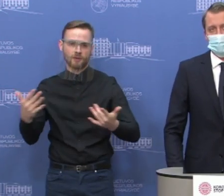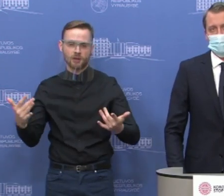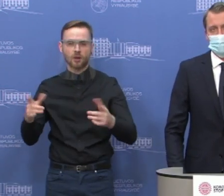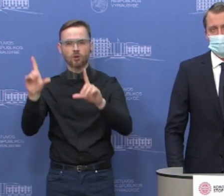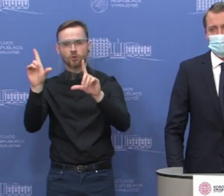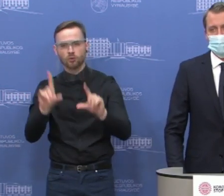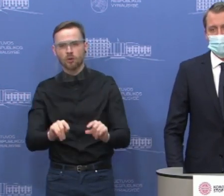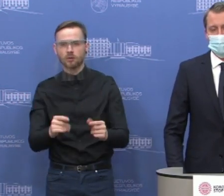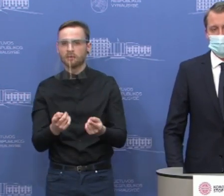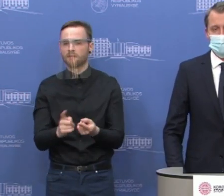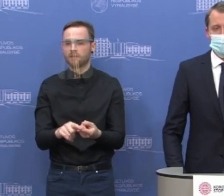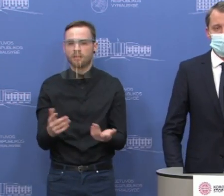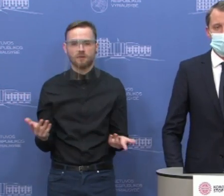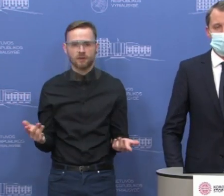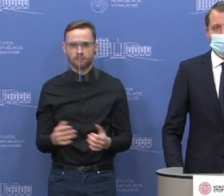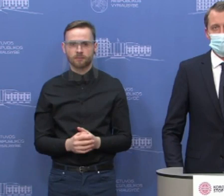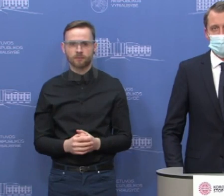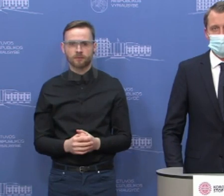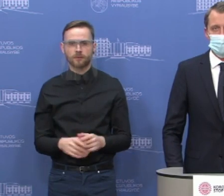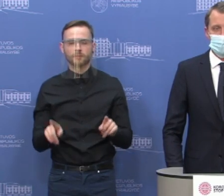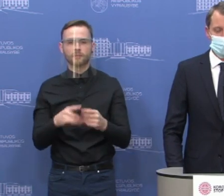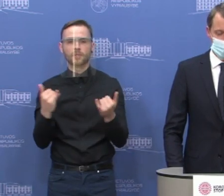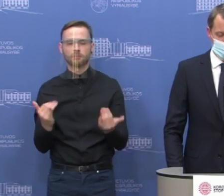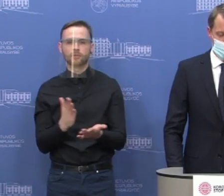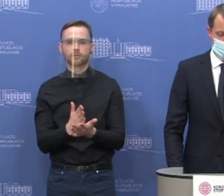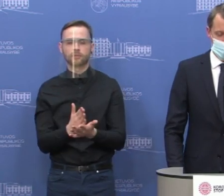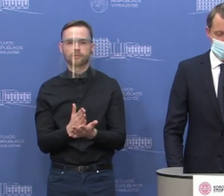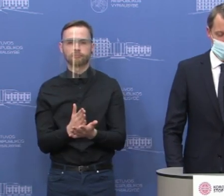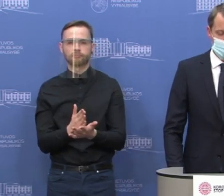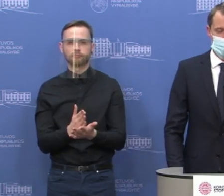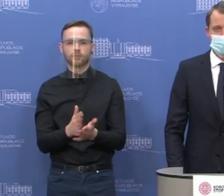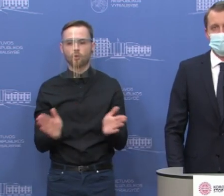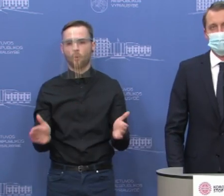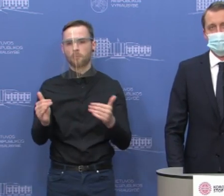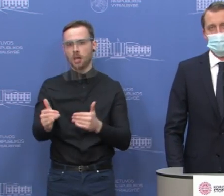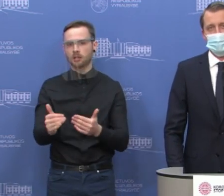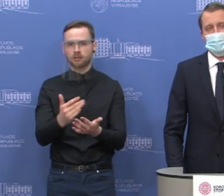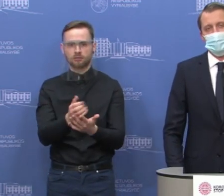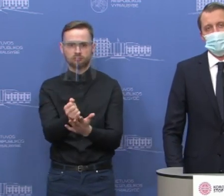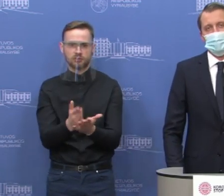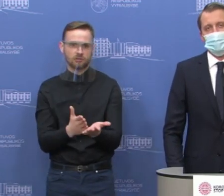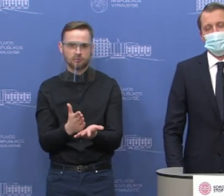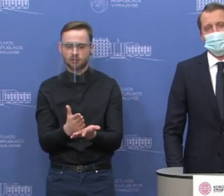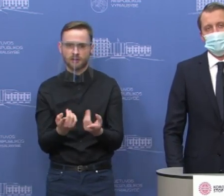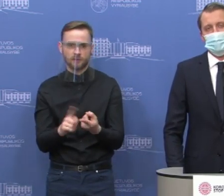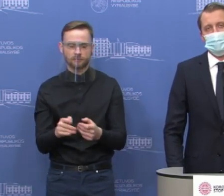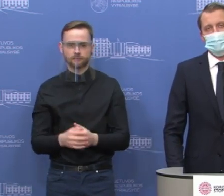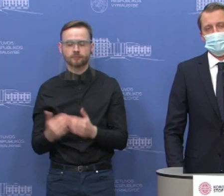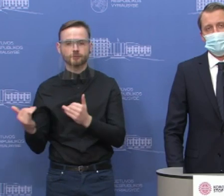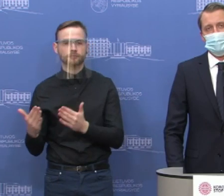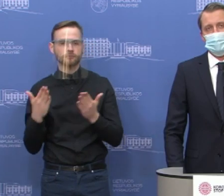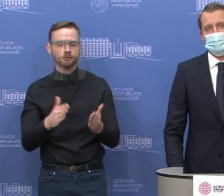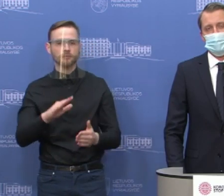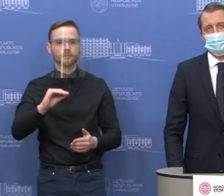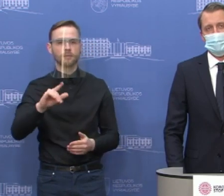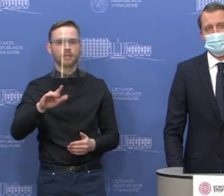nuolaidomis, kurios startavo jau šiuo metu. Tai kompleksiškai galbūt tai turėtų duoti tam tikrą sektą. Dabar klausia